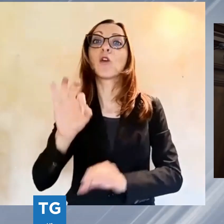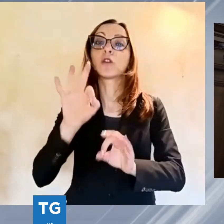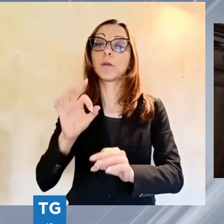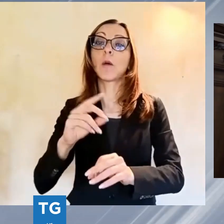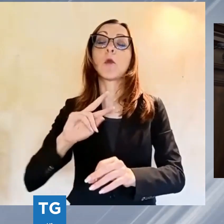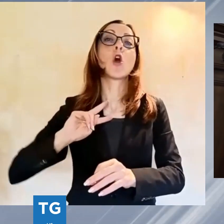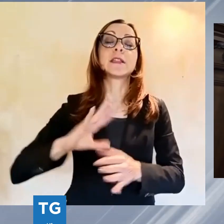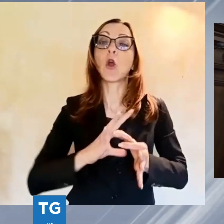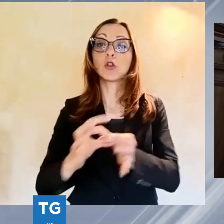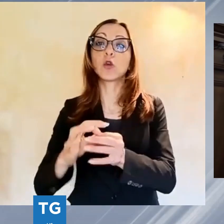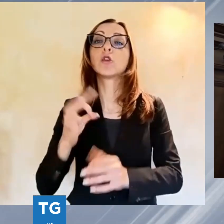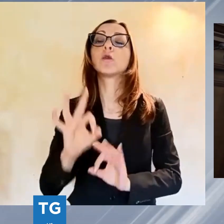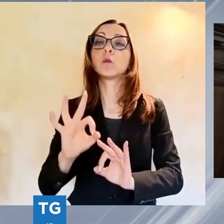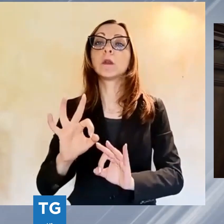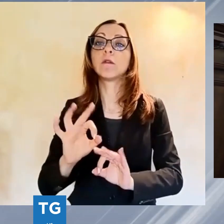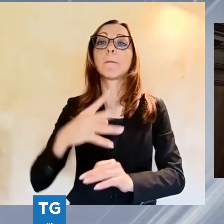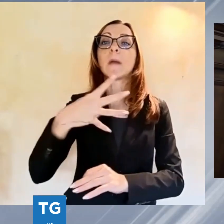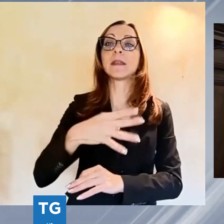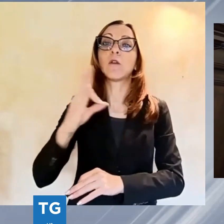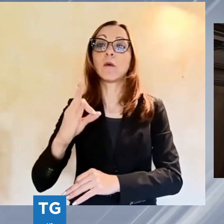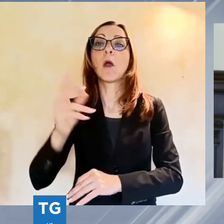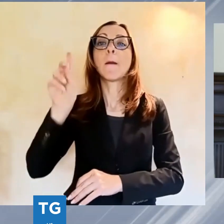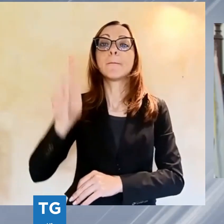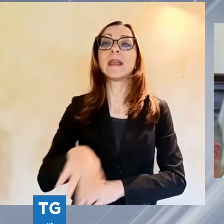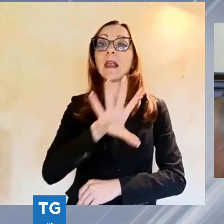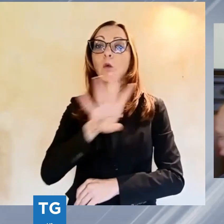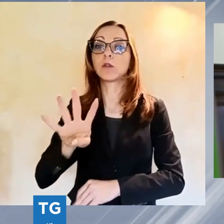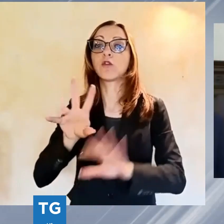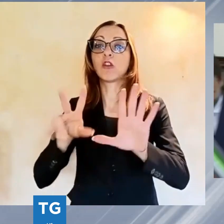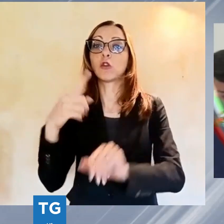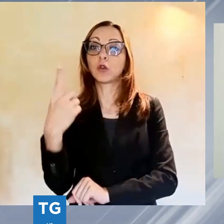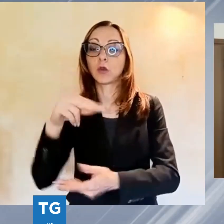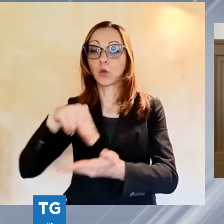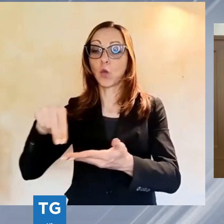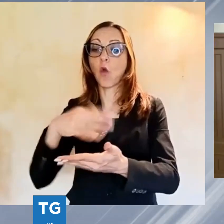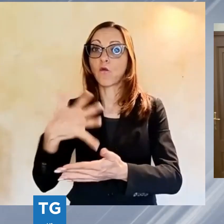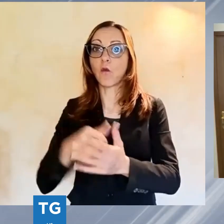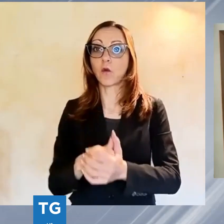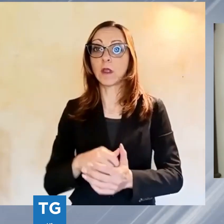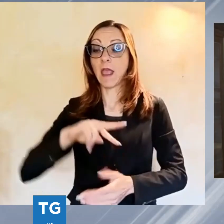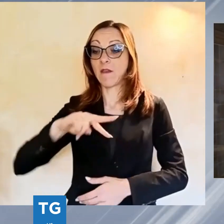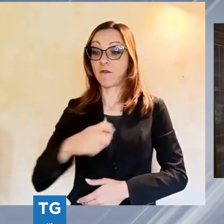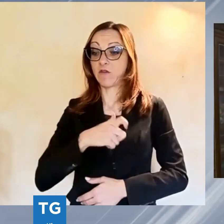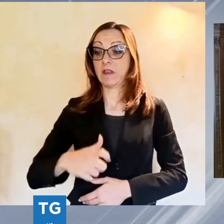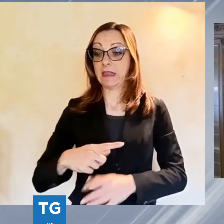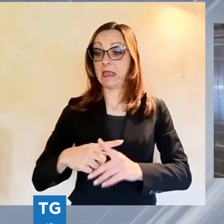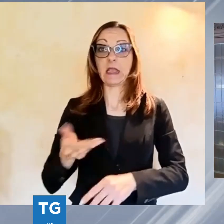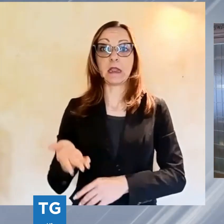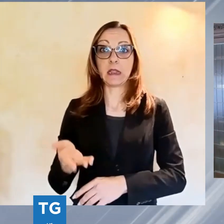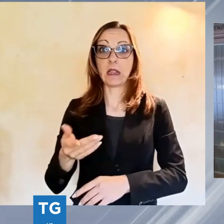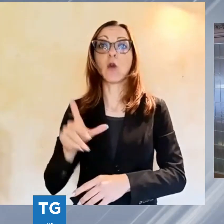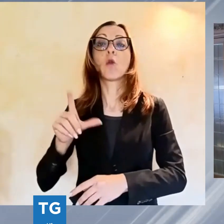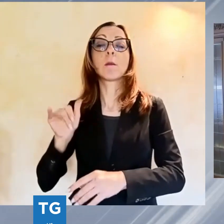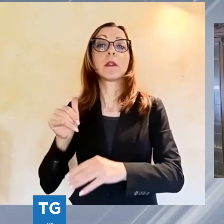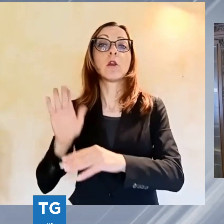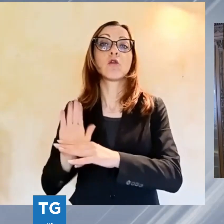da Matteo Francesconi con 1.481 voti. Il vice sindaco uscente ha superato anche Luca Menesini, entrato però più